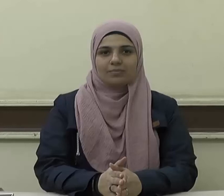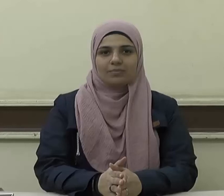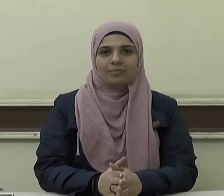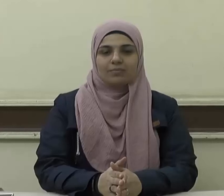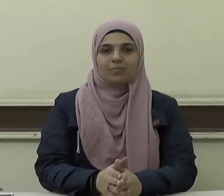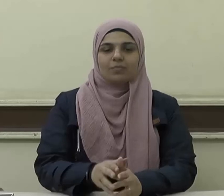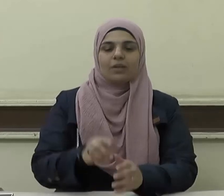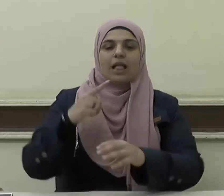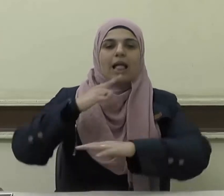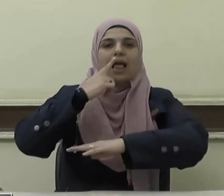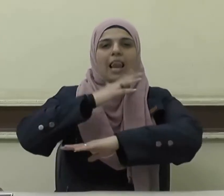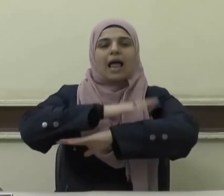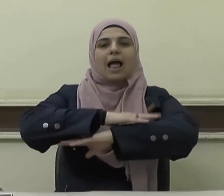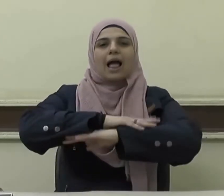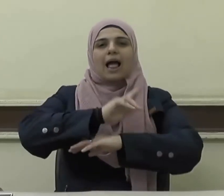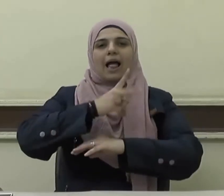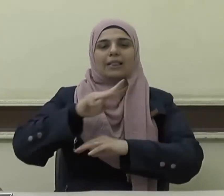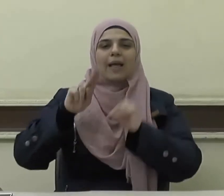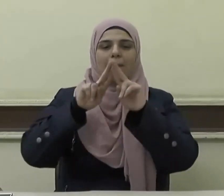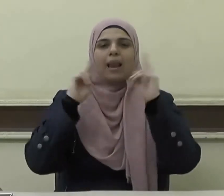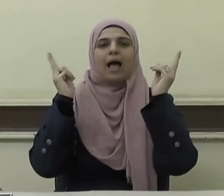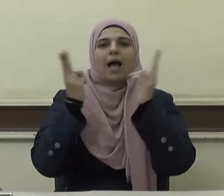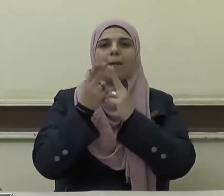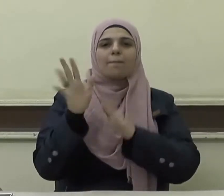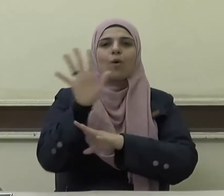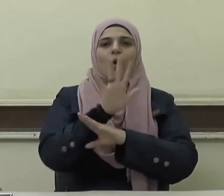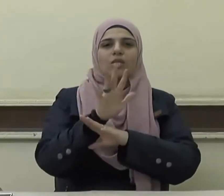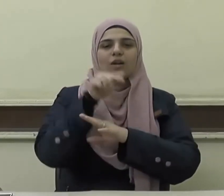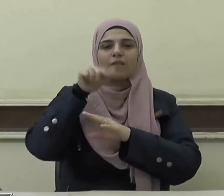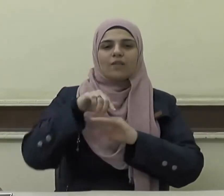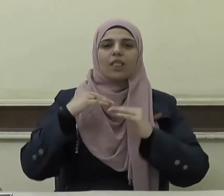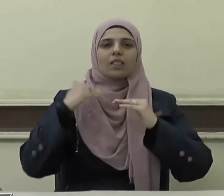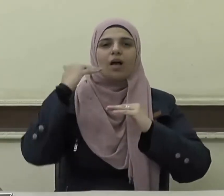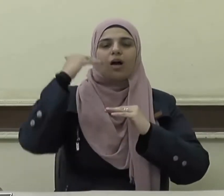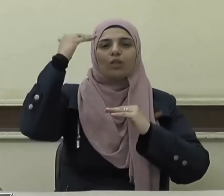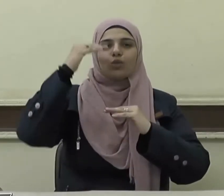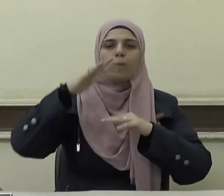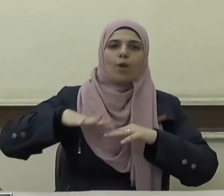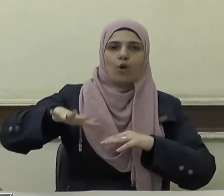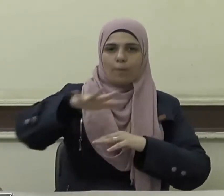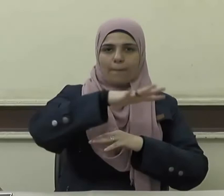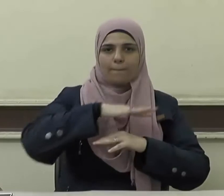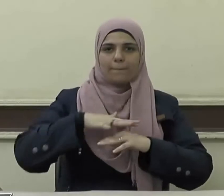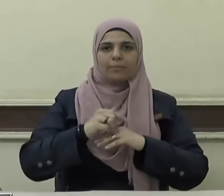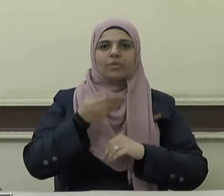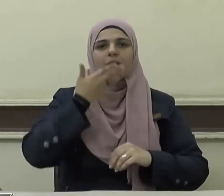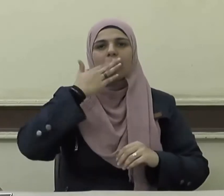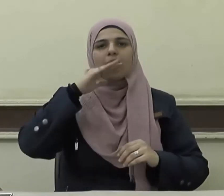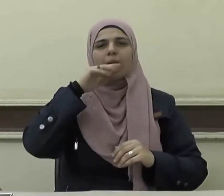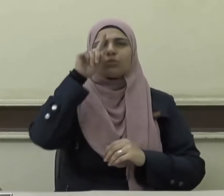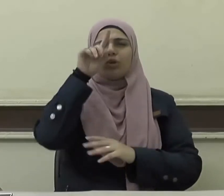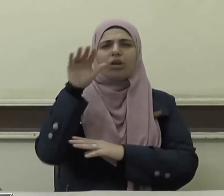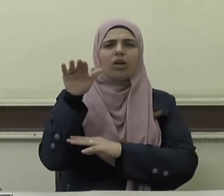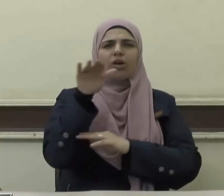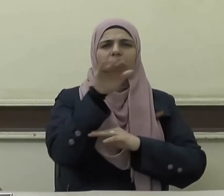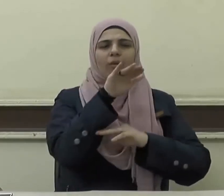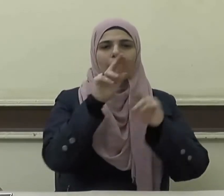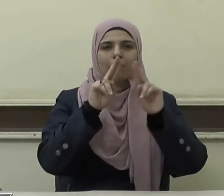الآداب العامة وأثرها في رقي الأمم الحمد لله